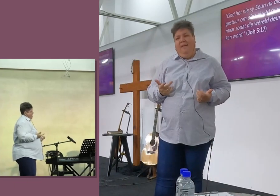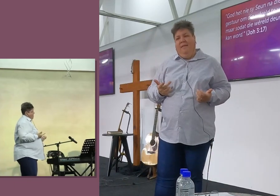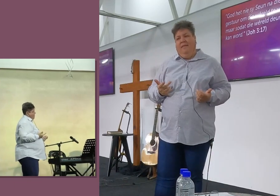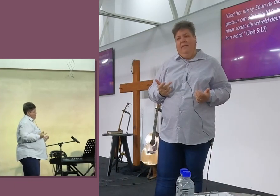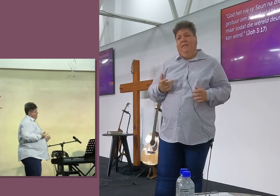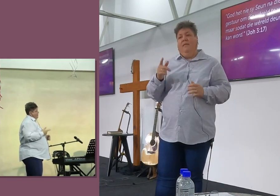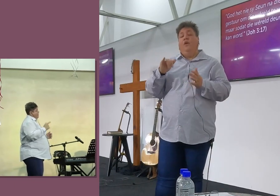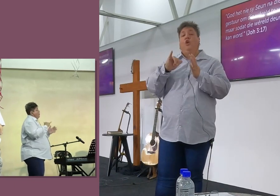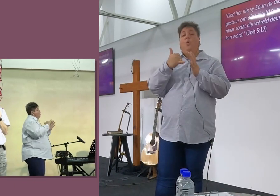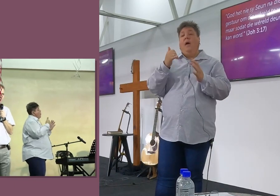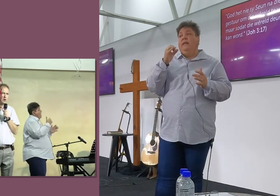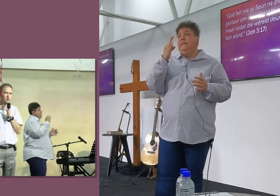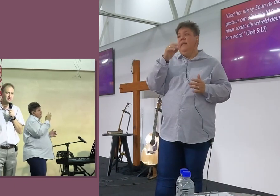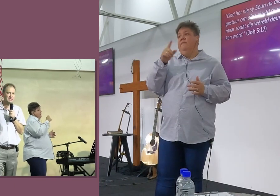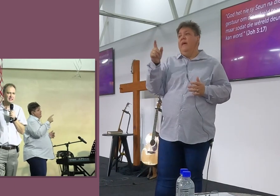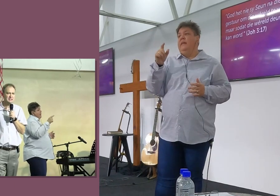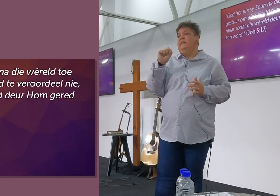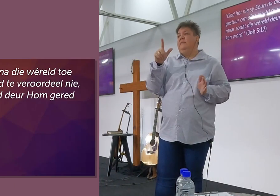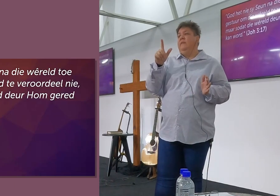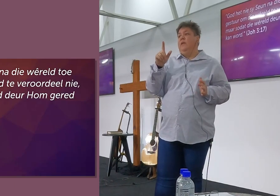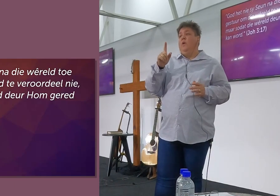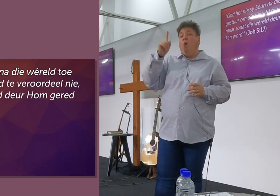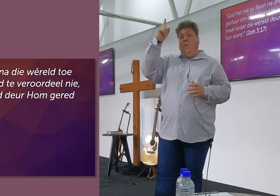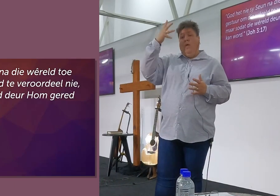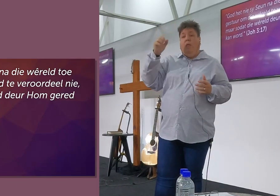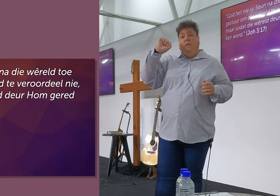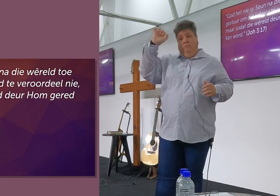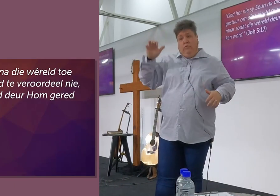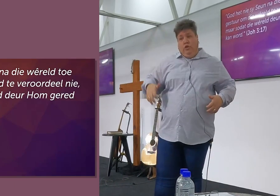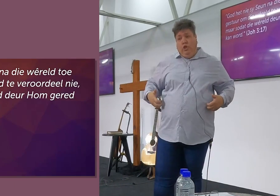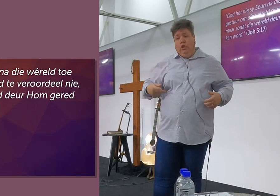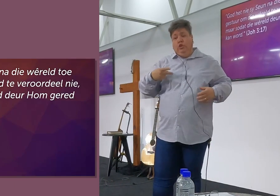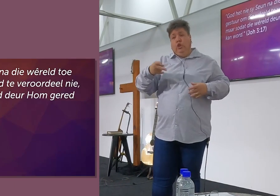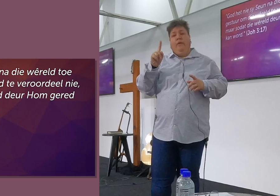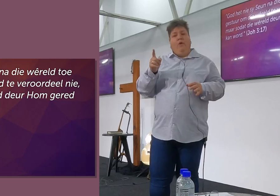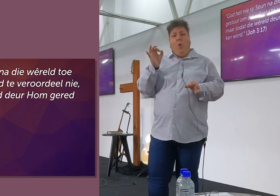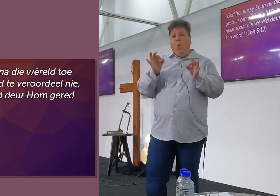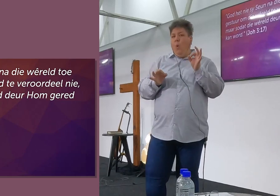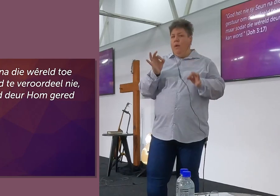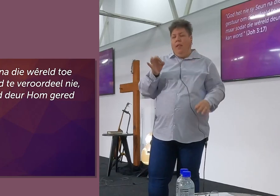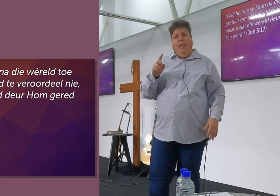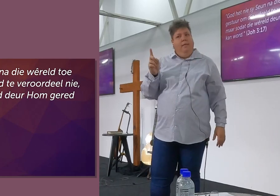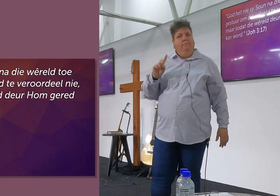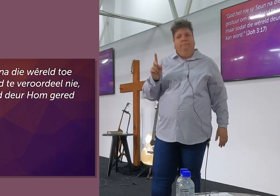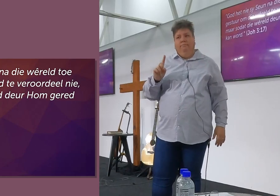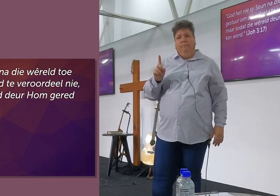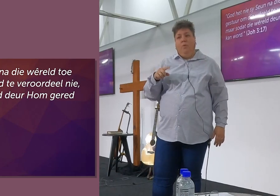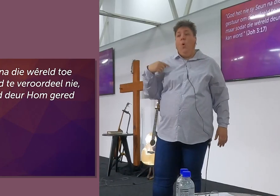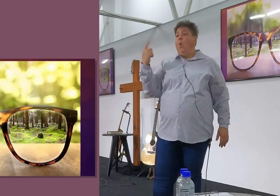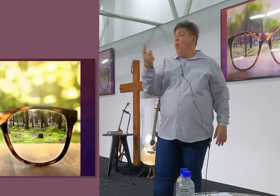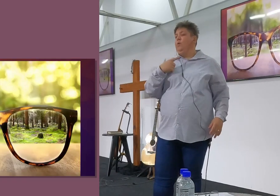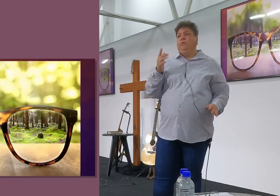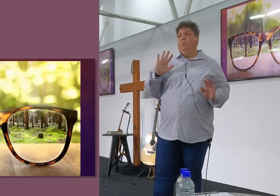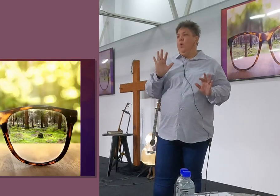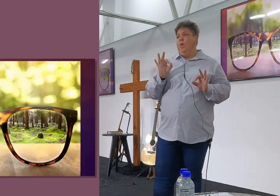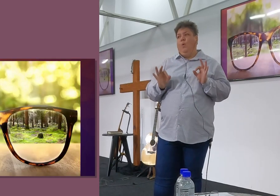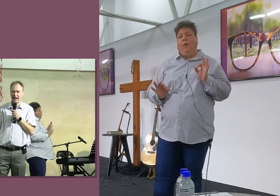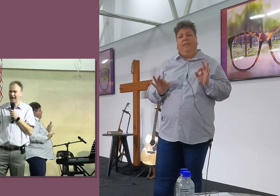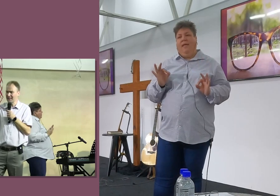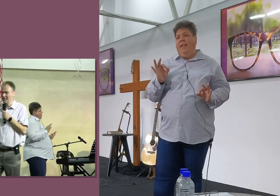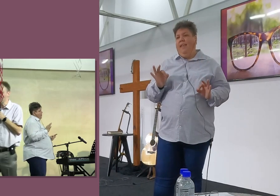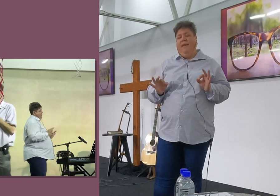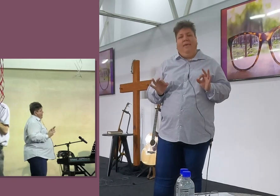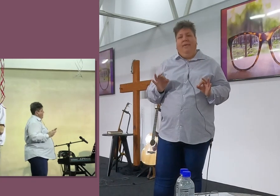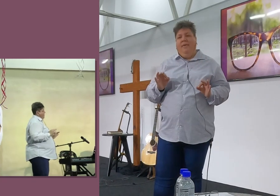Johannes 3 vers 17 God het nie sy sê na die wereld toe gestuur om het te oordeel nie. Ek en jy moet nie so vinnig wees om te oordeel nie.